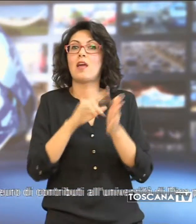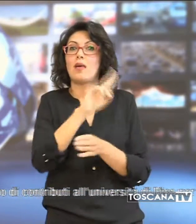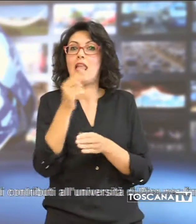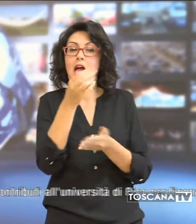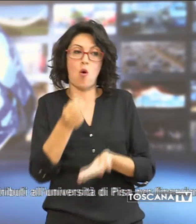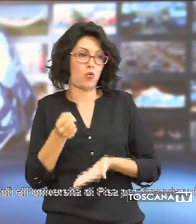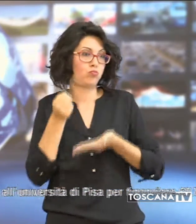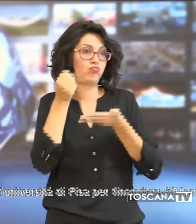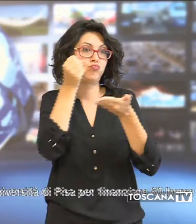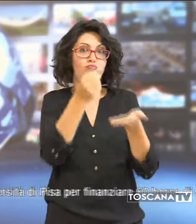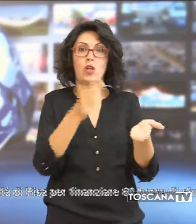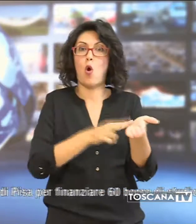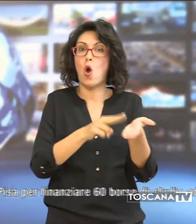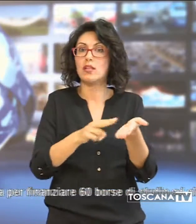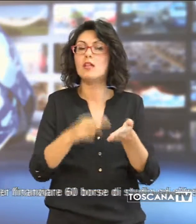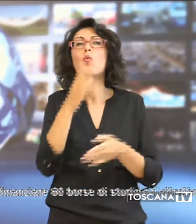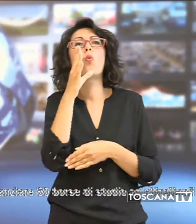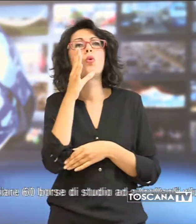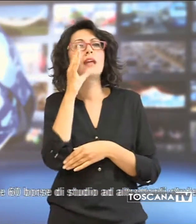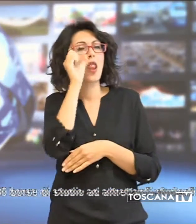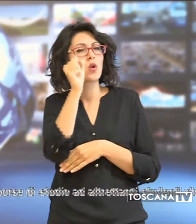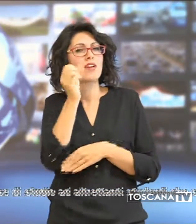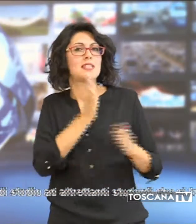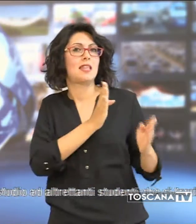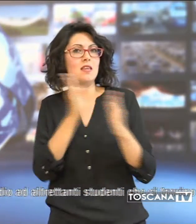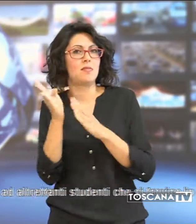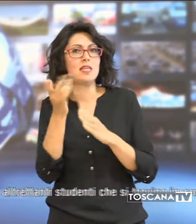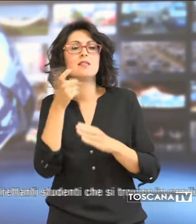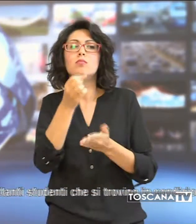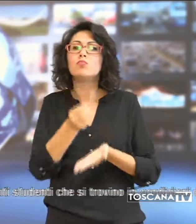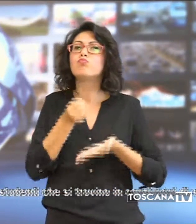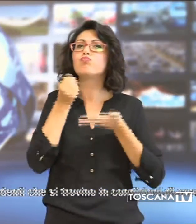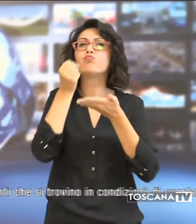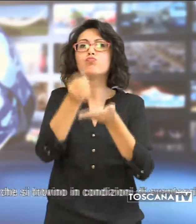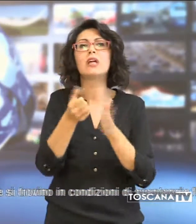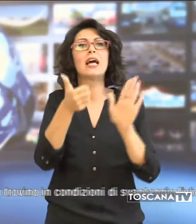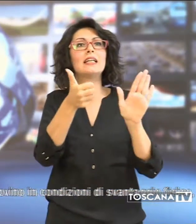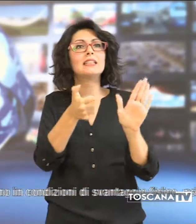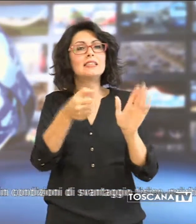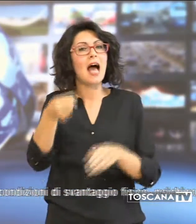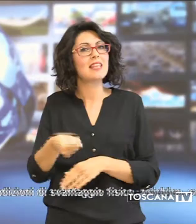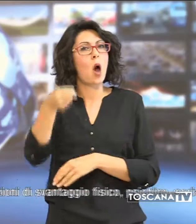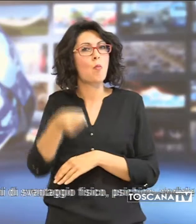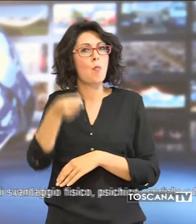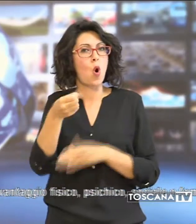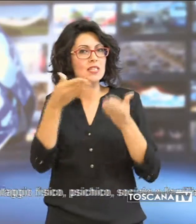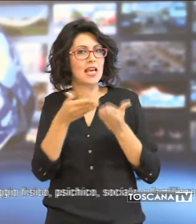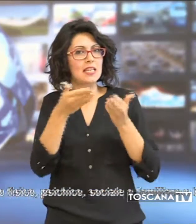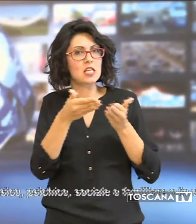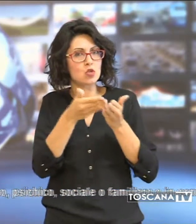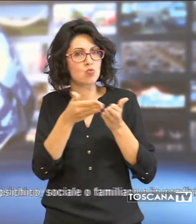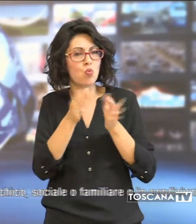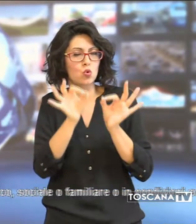contributi all'Università di Pisa per finanziare 60 borse di studio ad